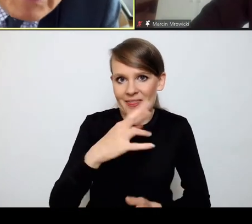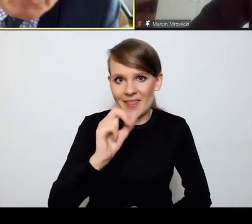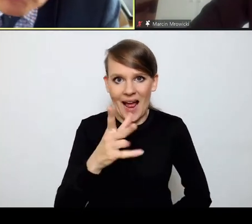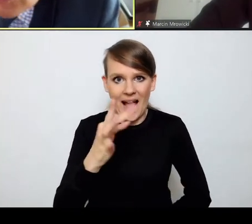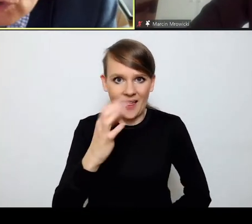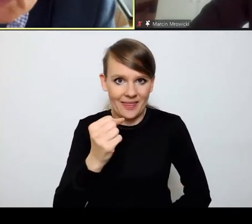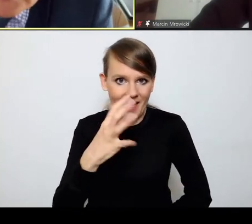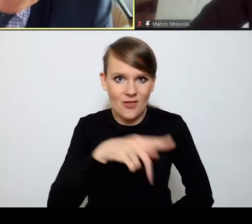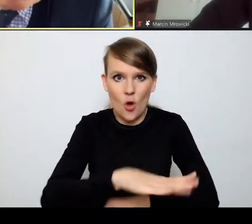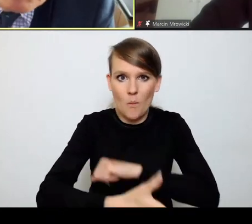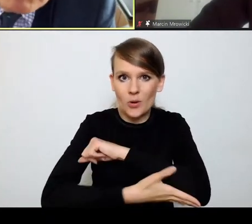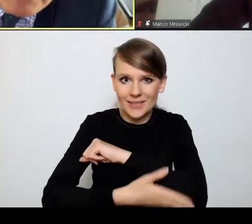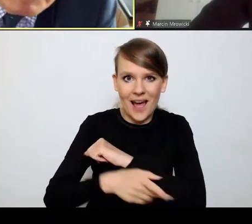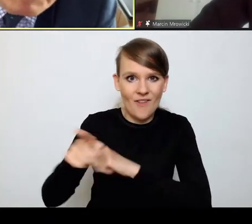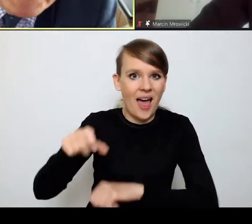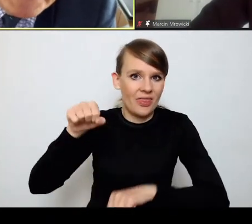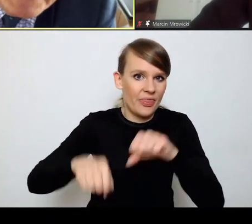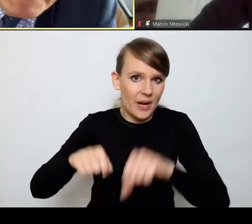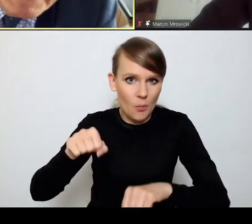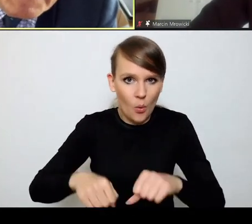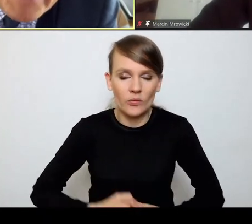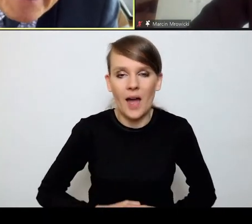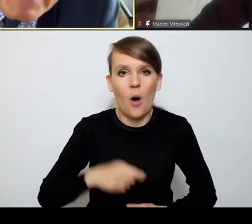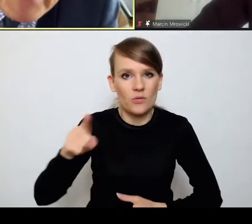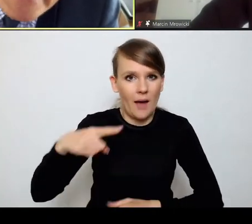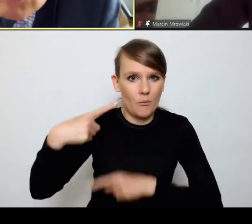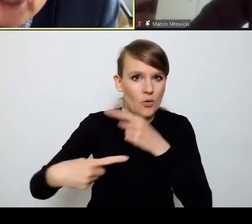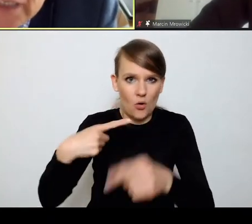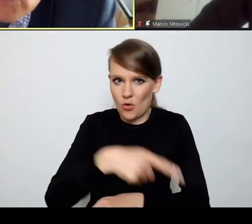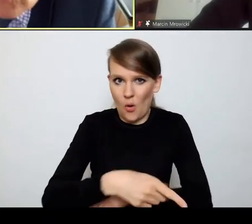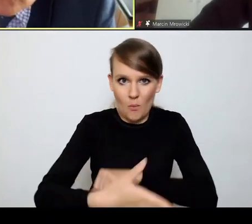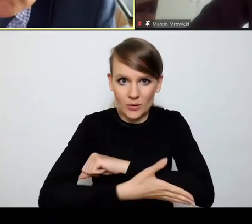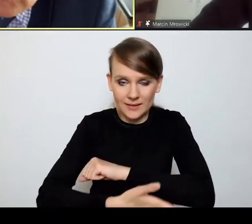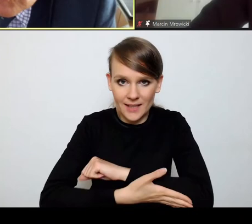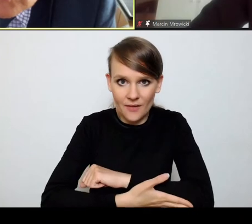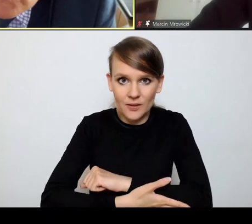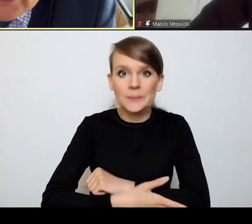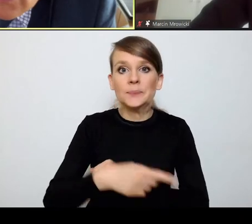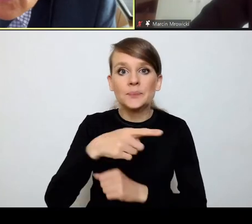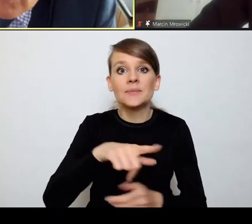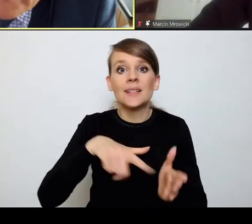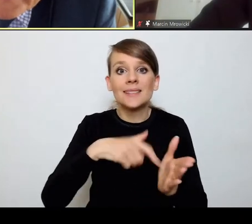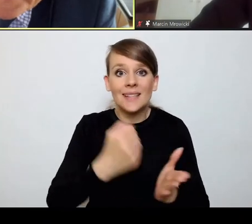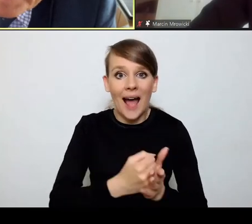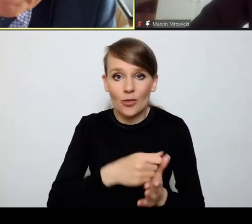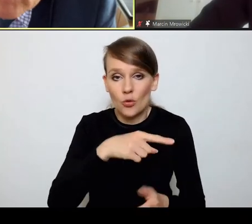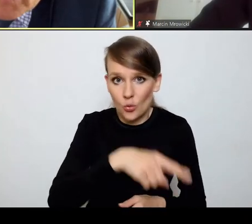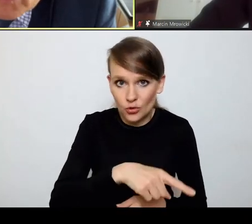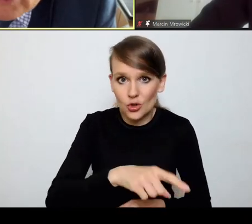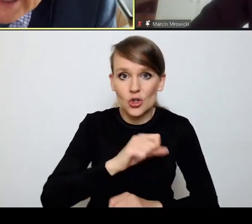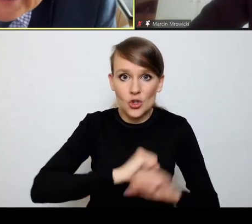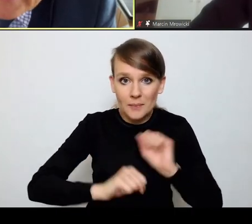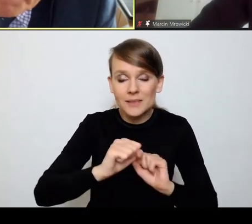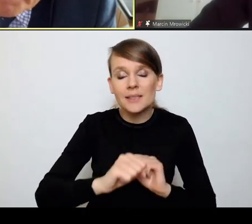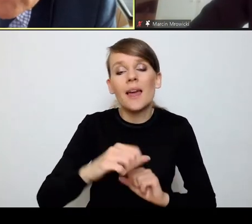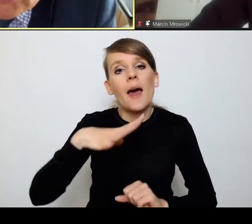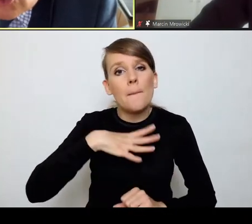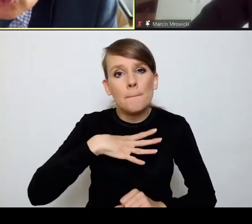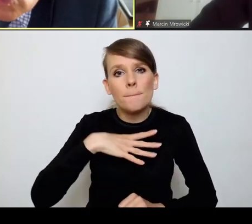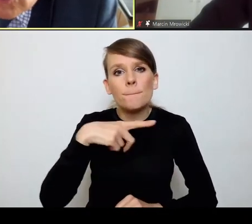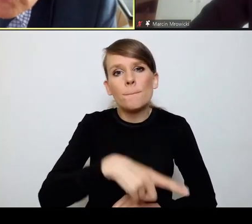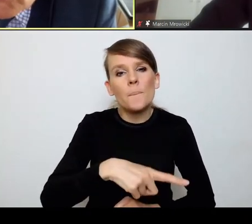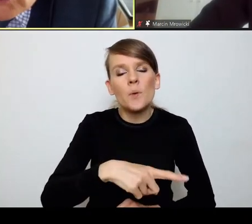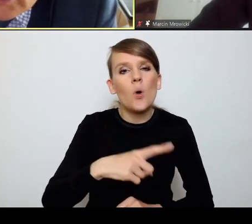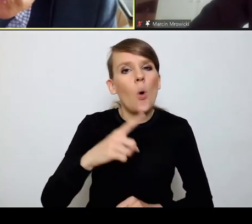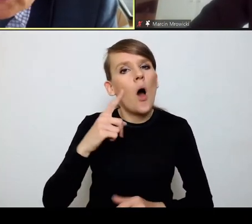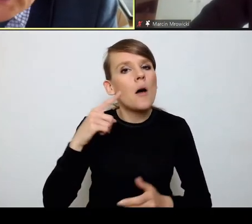Trybunałowi i procedurze przed tym Trybunałem, więc założenie twórców statutu rzymskiego było takie, że